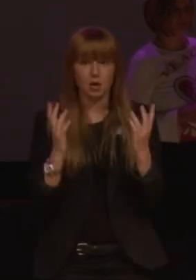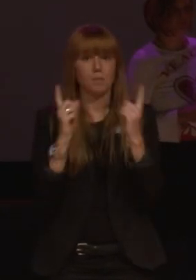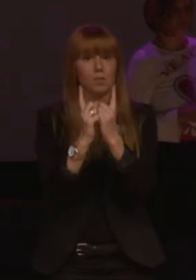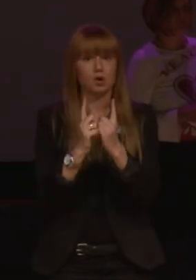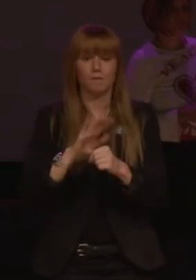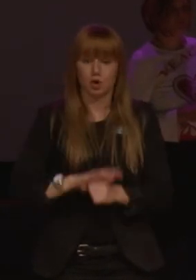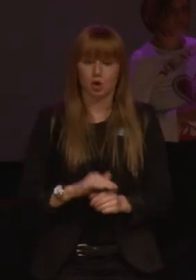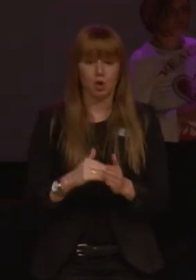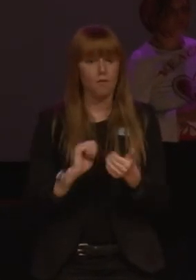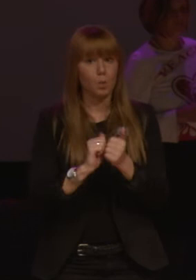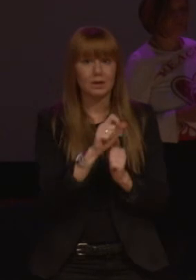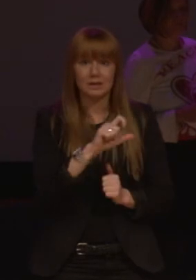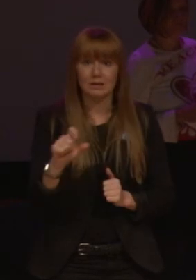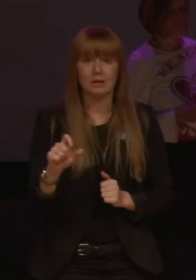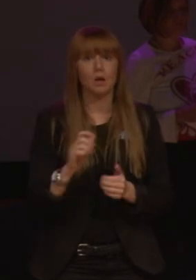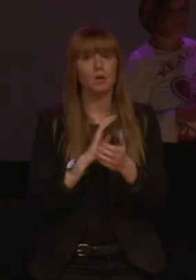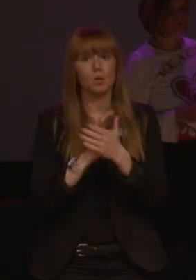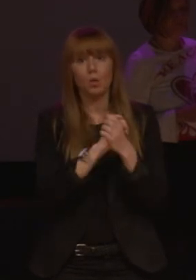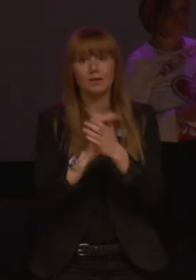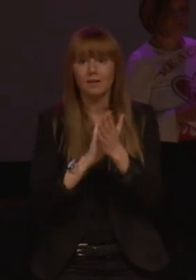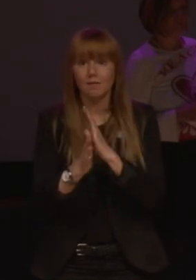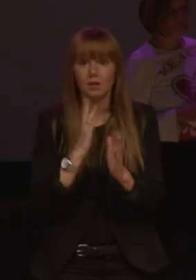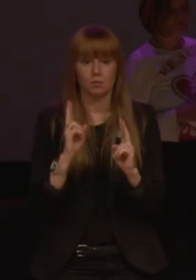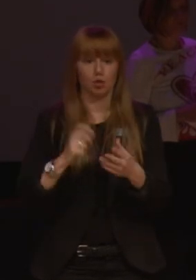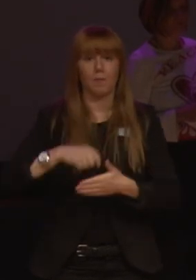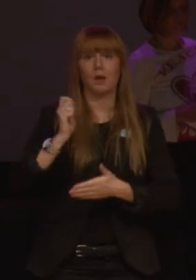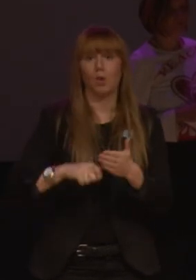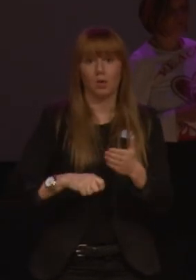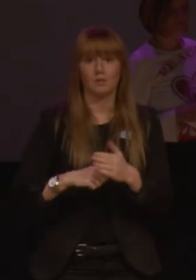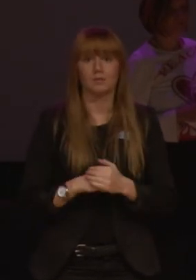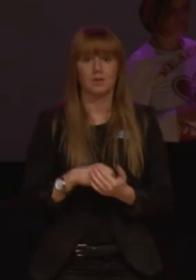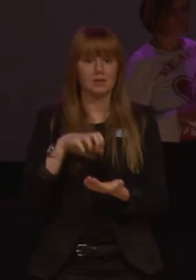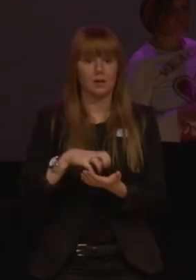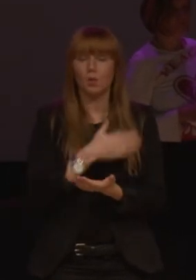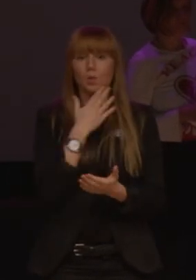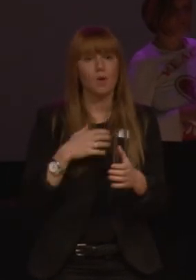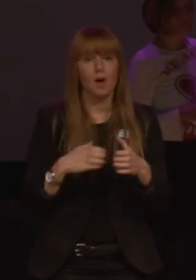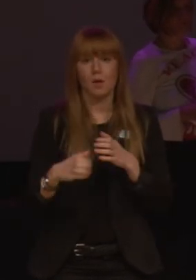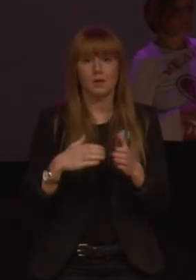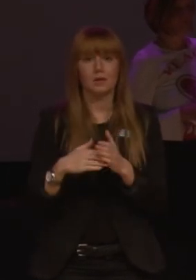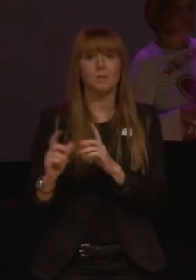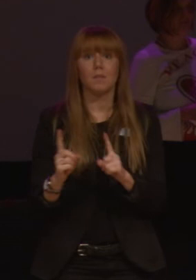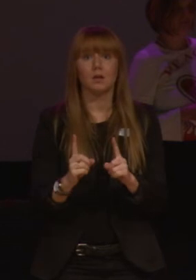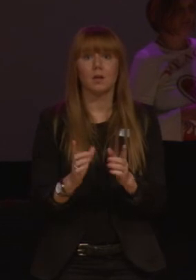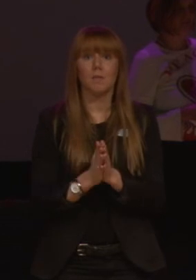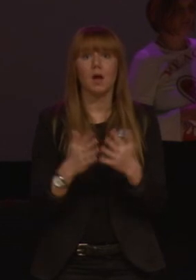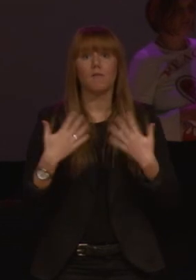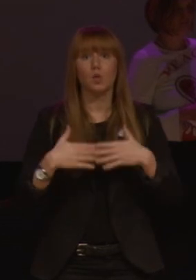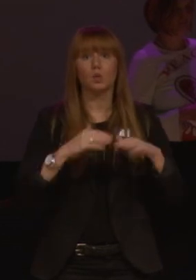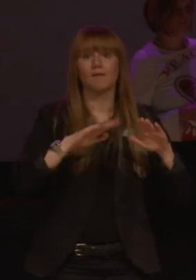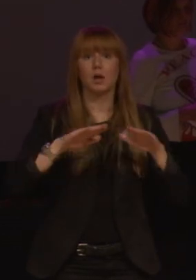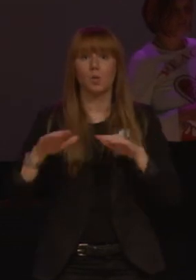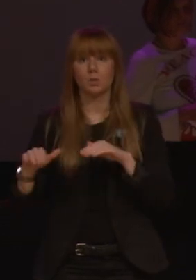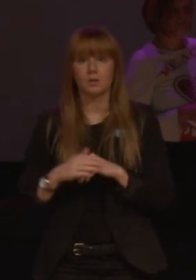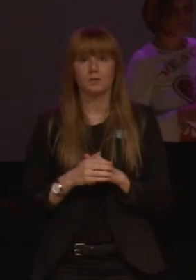förtryck av både politiker, kollektivtrafiken och medborgare. Samhället har inte anpassat för människor med funktionsvariationer